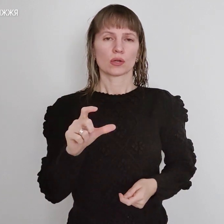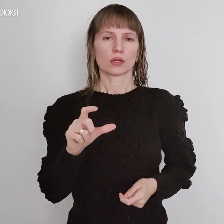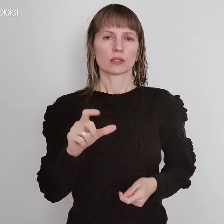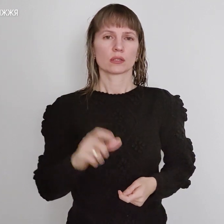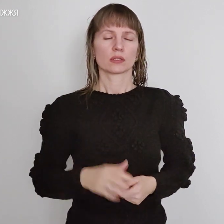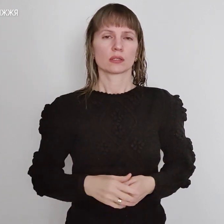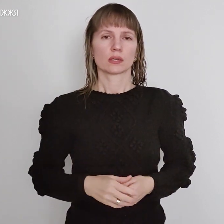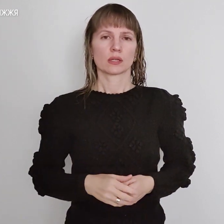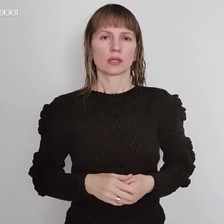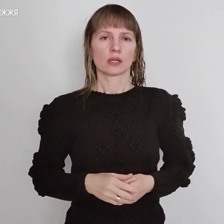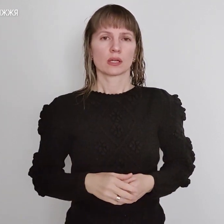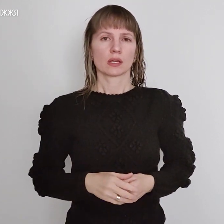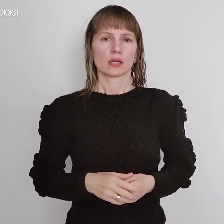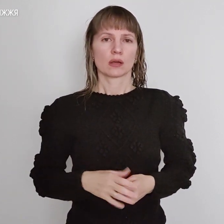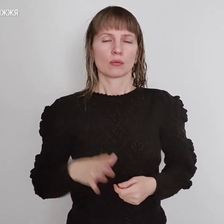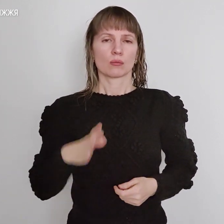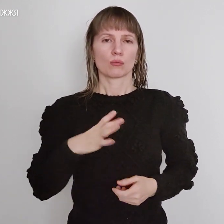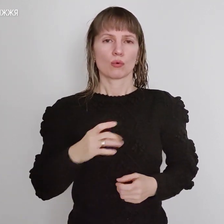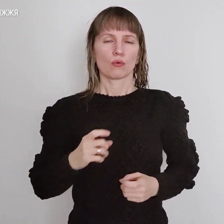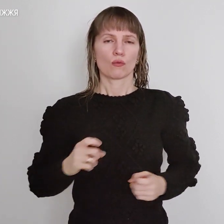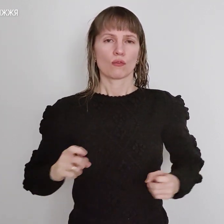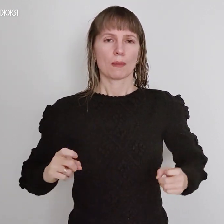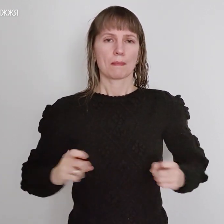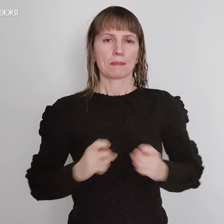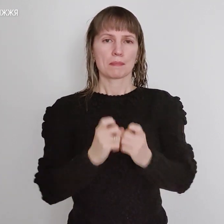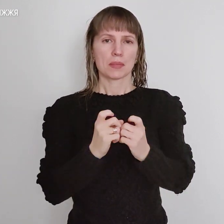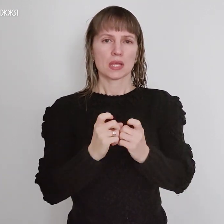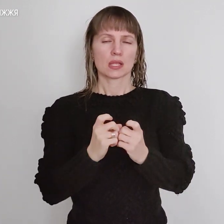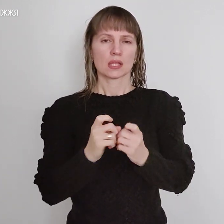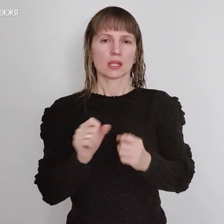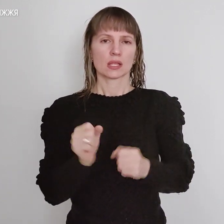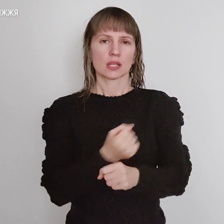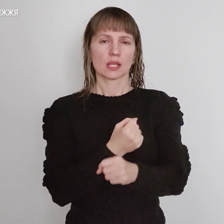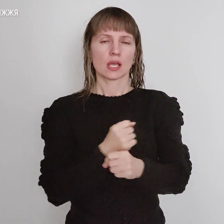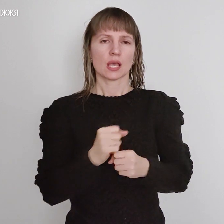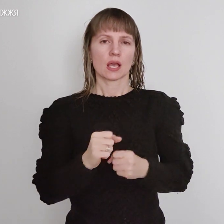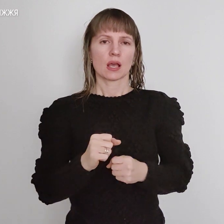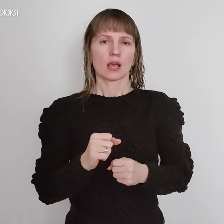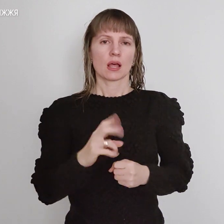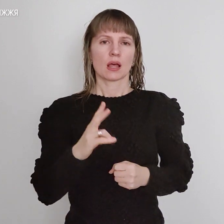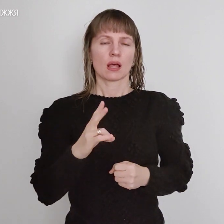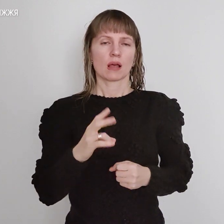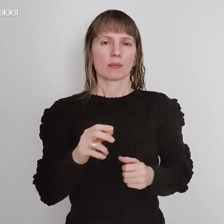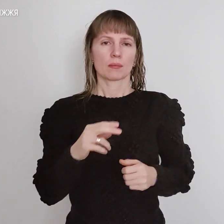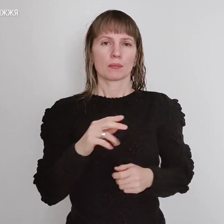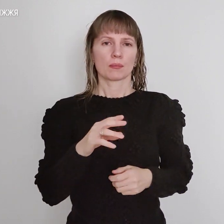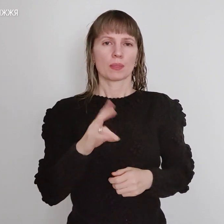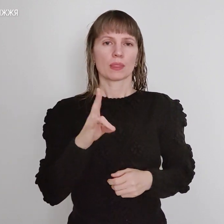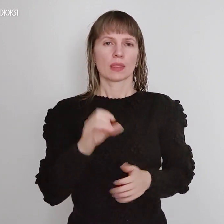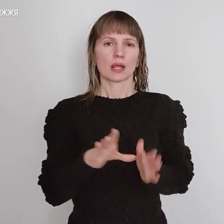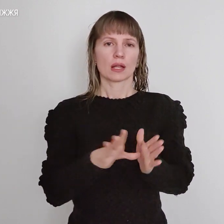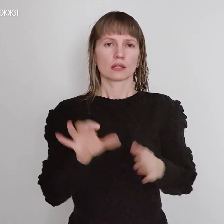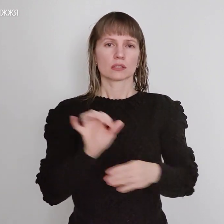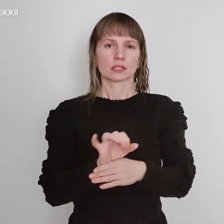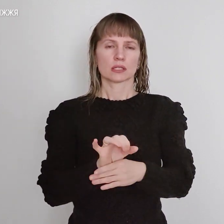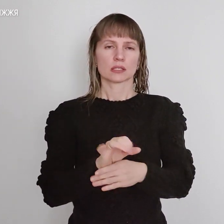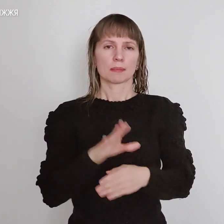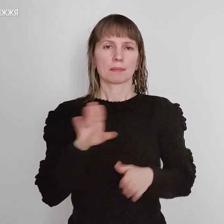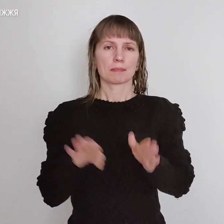Бувся бій безпосередньо. Наразі я біля станції під контролю російських військових, які несуть